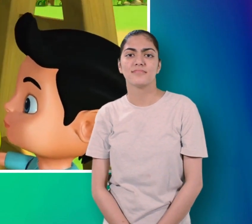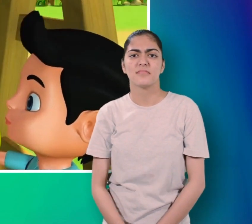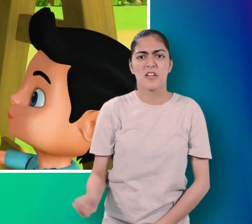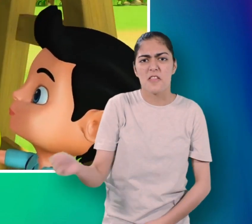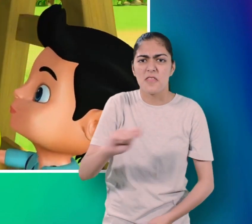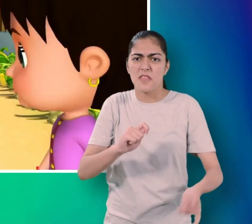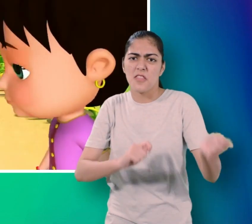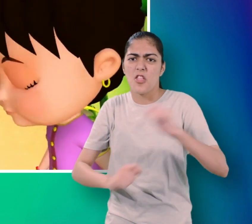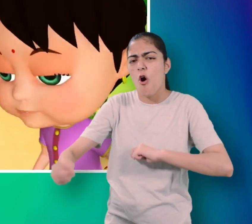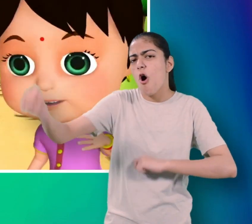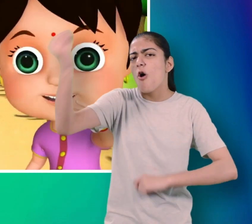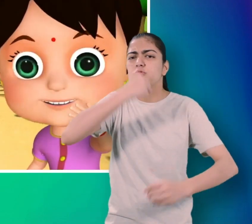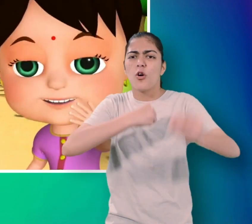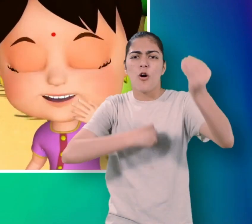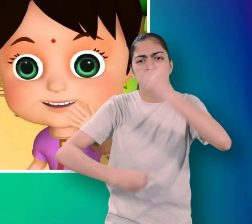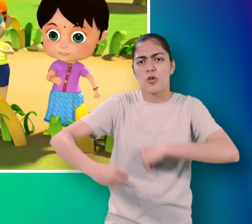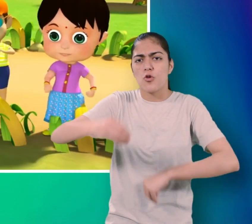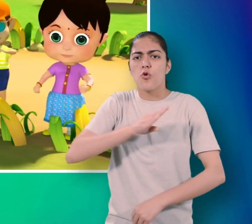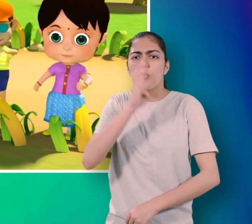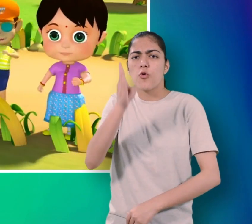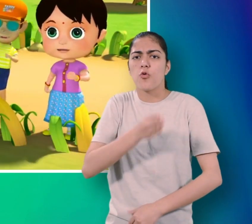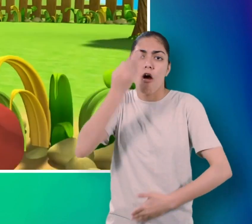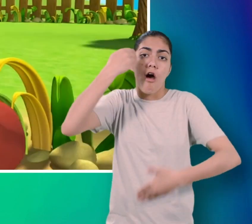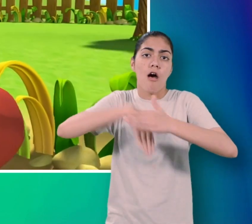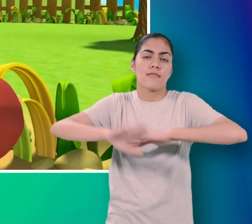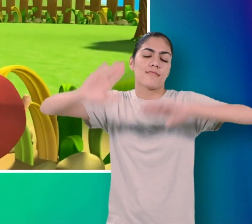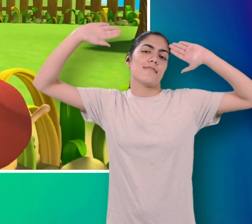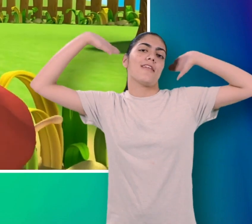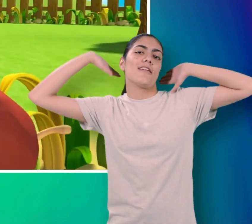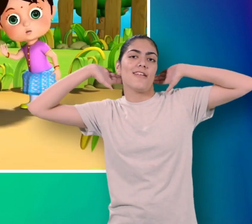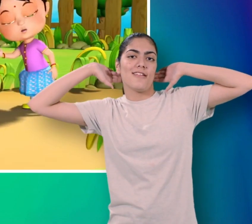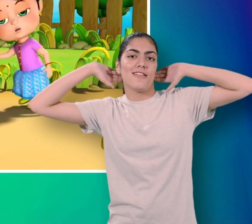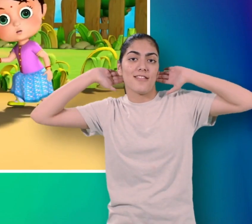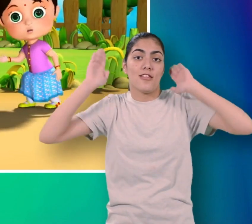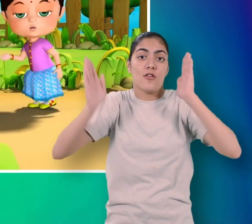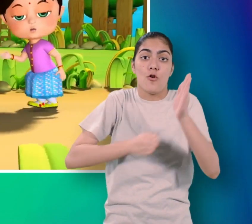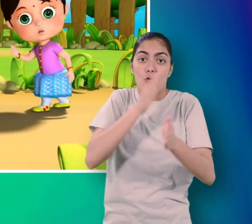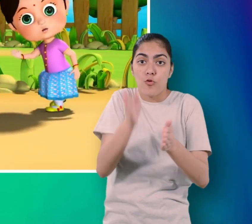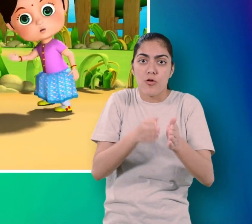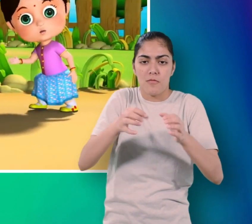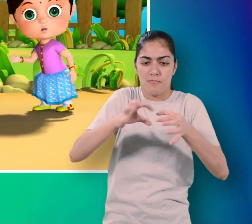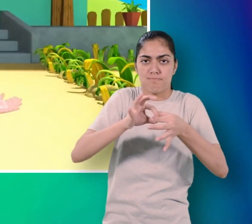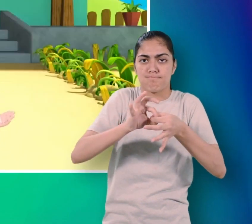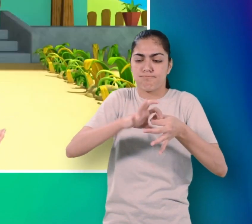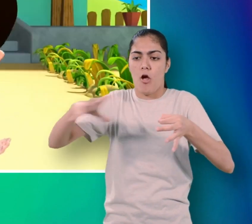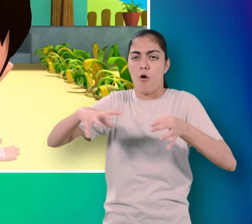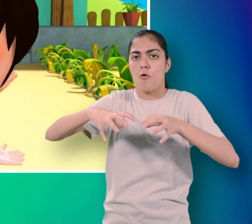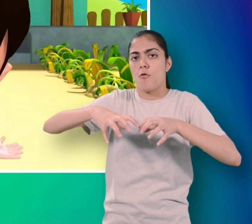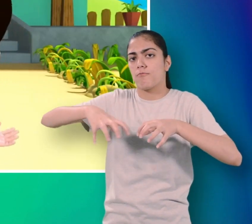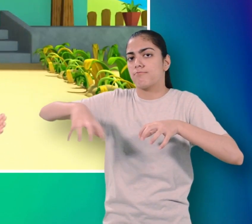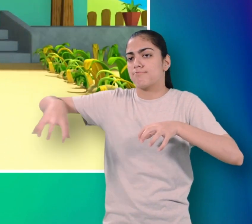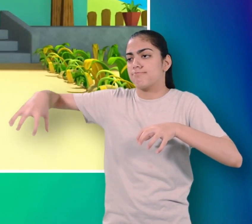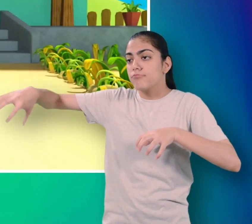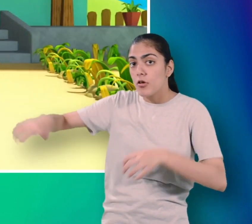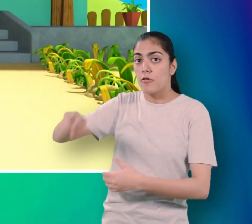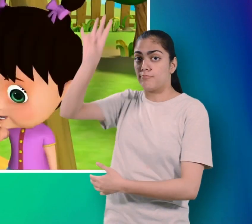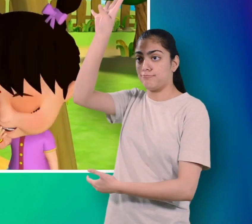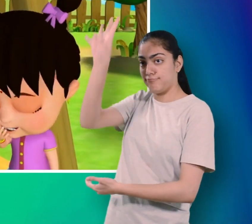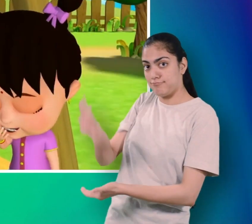खाके पिके मोटे हुके चोर बैठे रेल में चोरों वाला डबा कटके